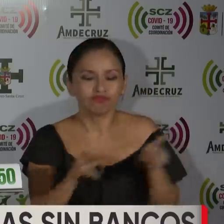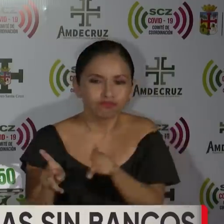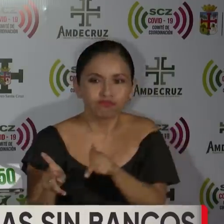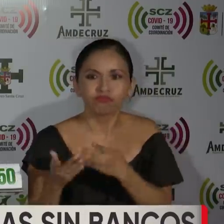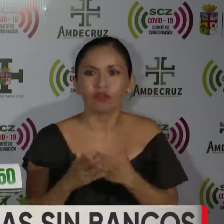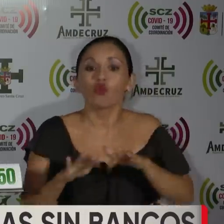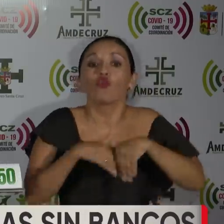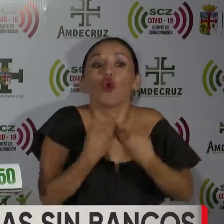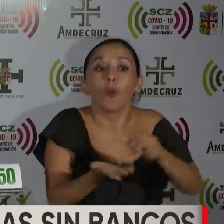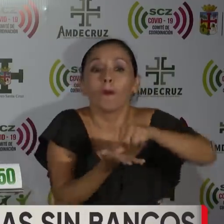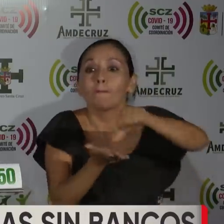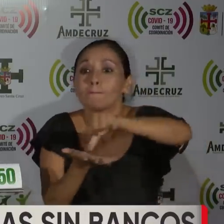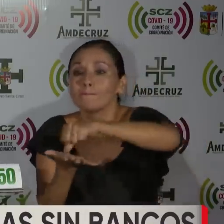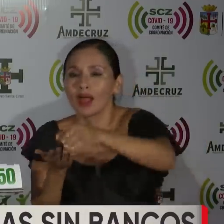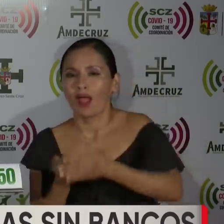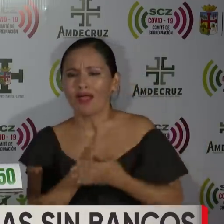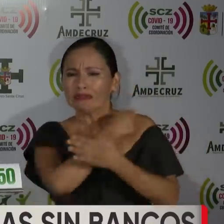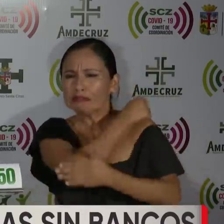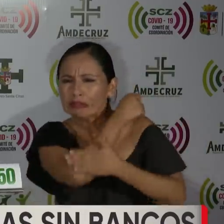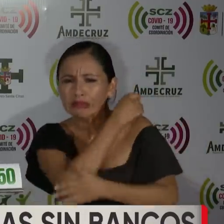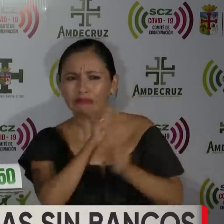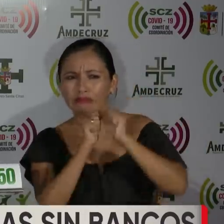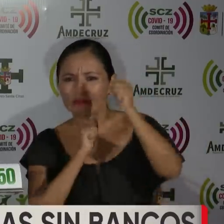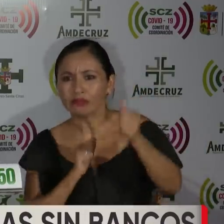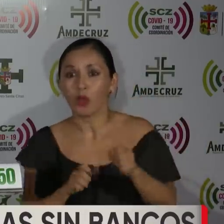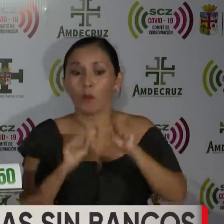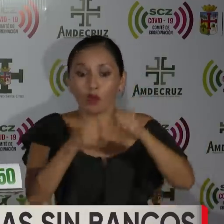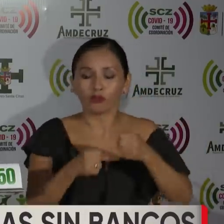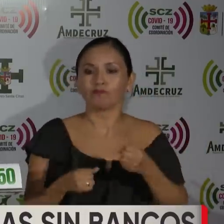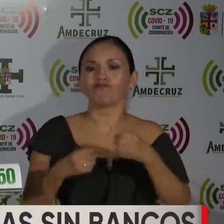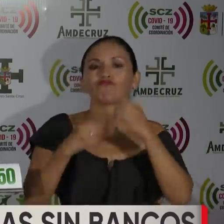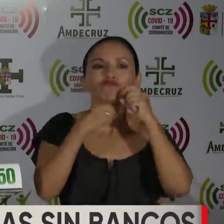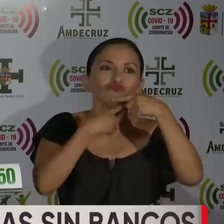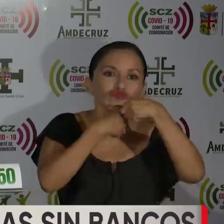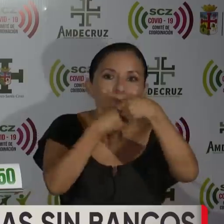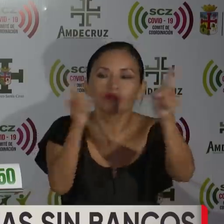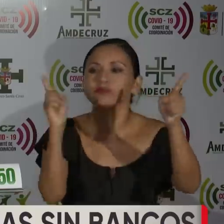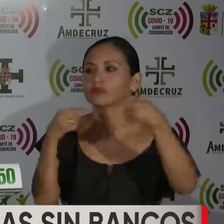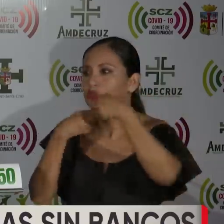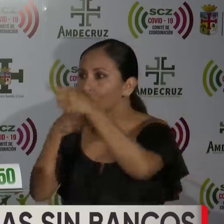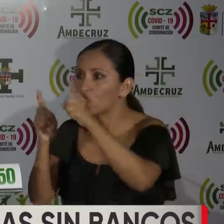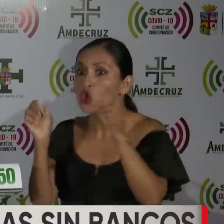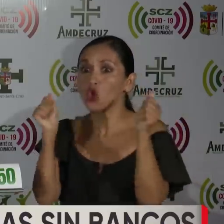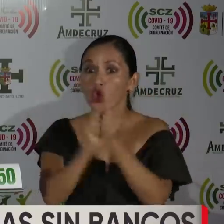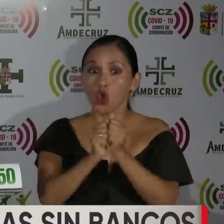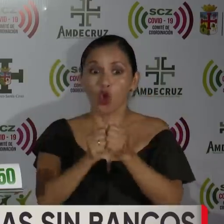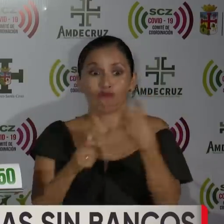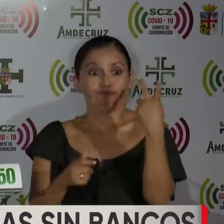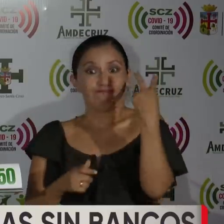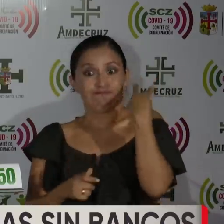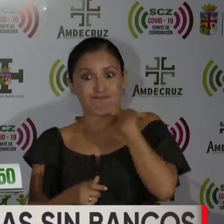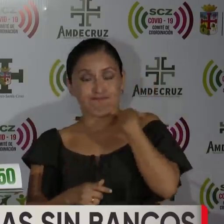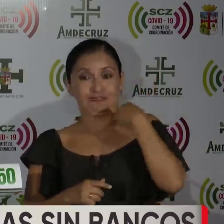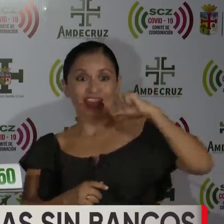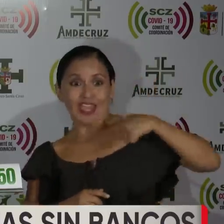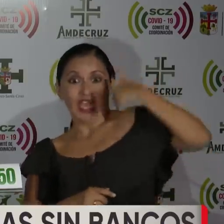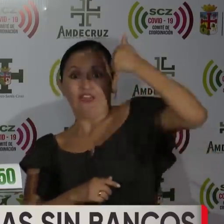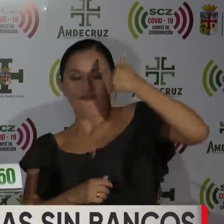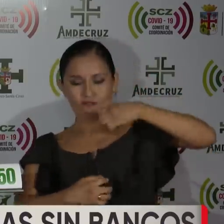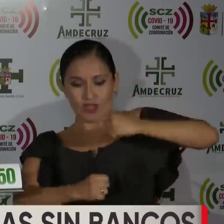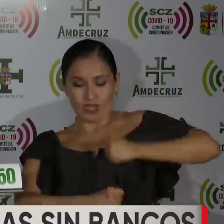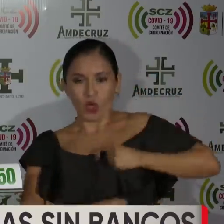y el día lunes calculo que podré dar a conocer, podremos dar a conocer junto con el comandante en jefe de las Fuerzas Armadas,